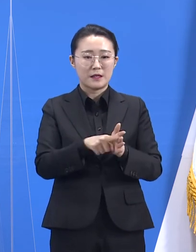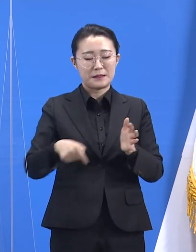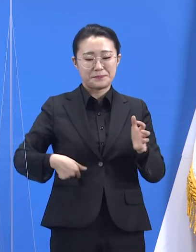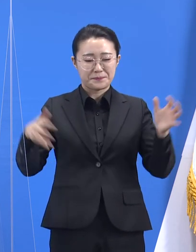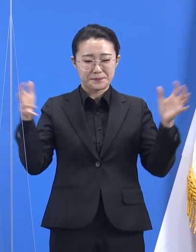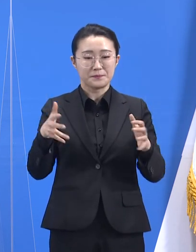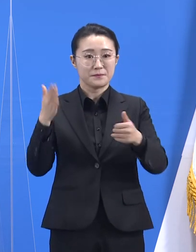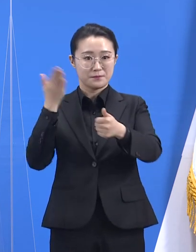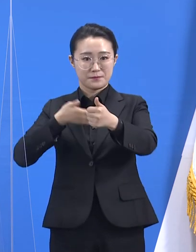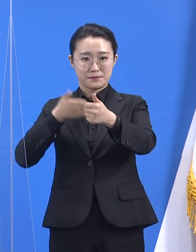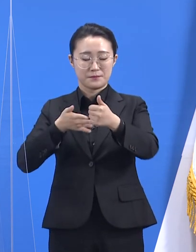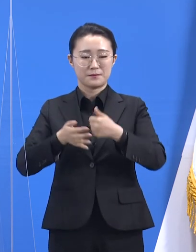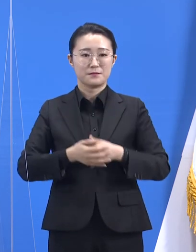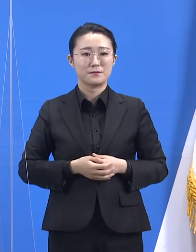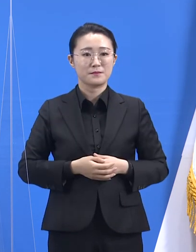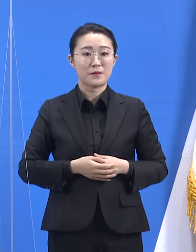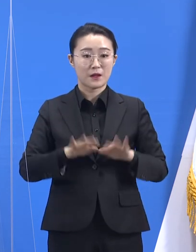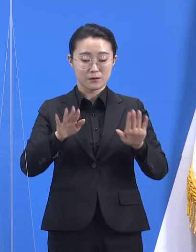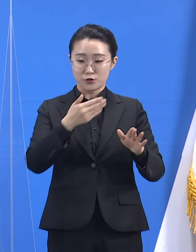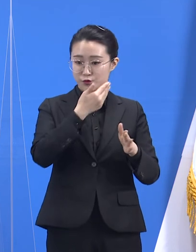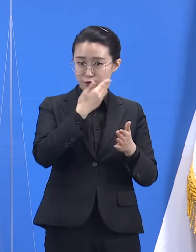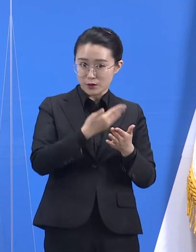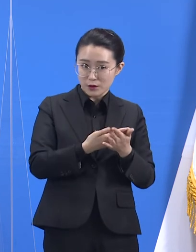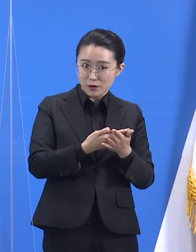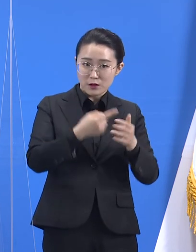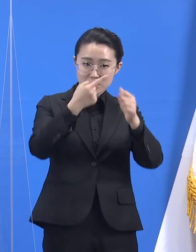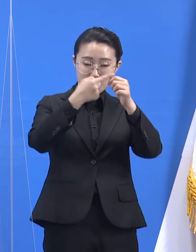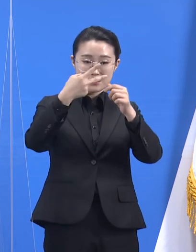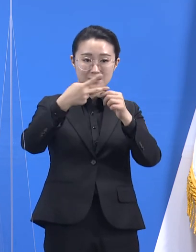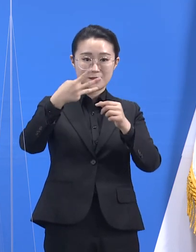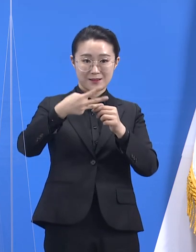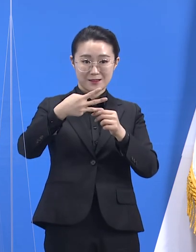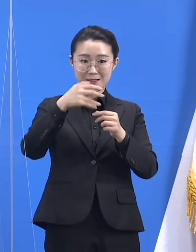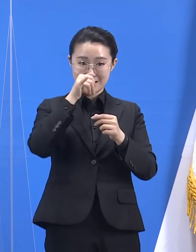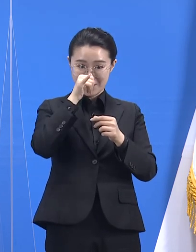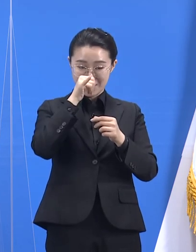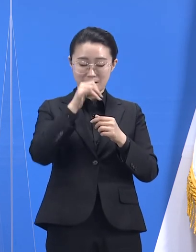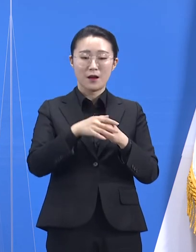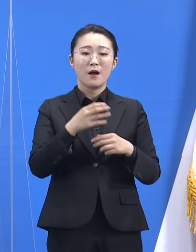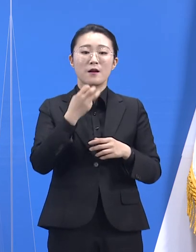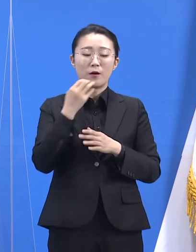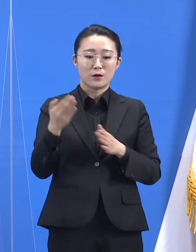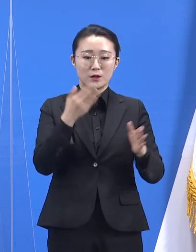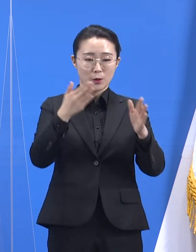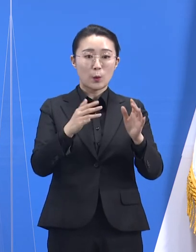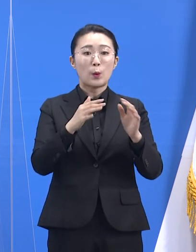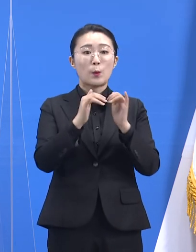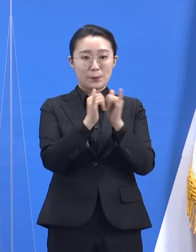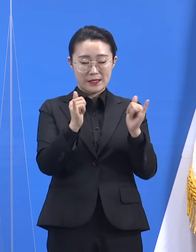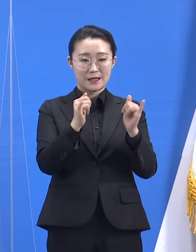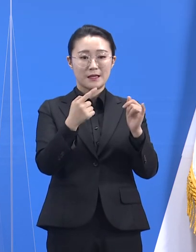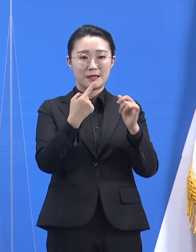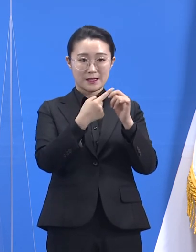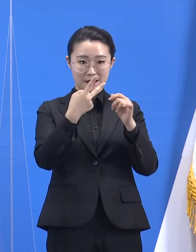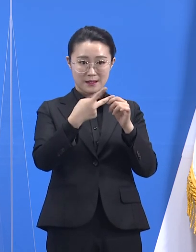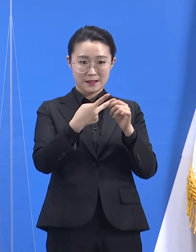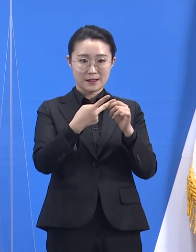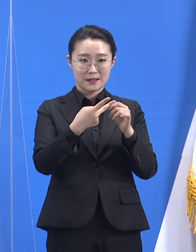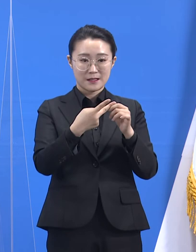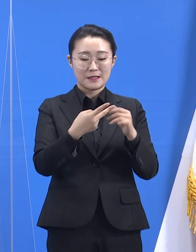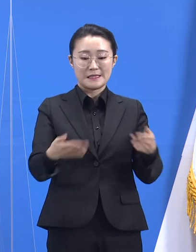주체가 중요합니다. 첫째, 도민. 두 번째, 시절과 기관의 책임자. 그리고 세 번째,